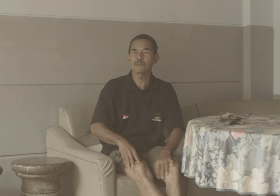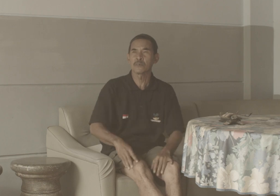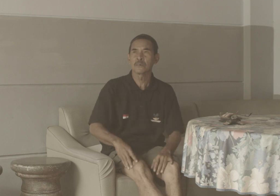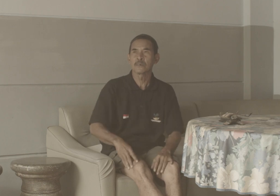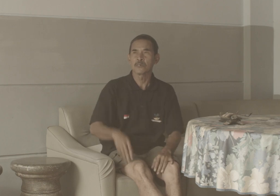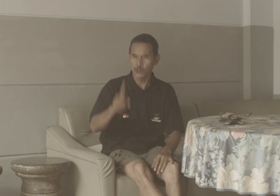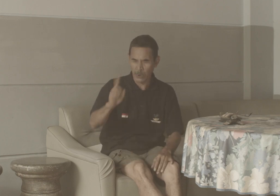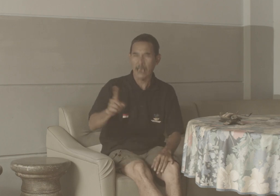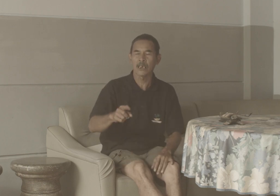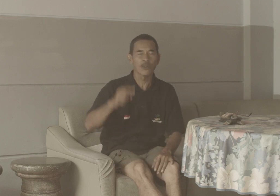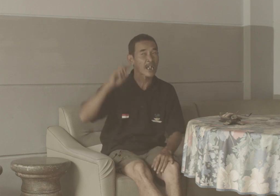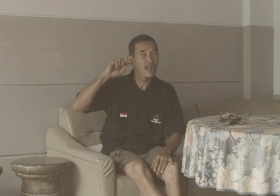Juga Ada Orang